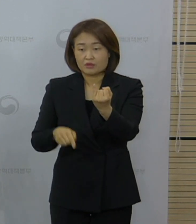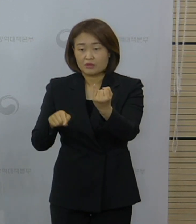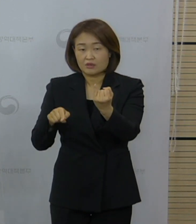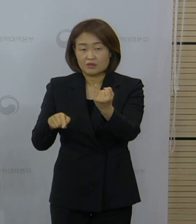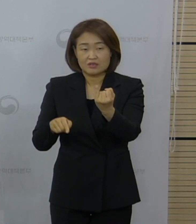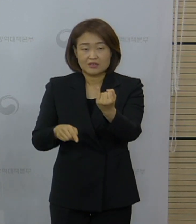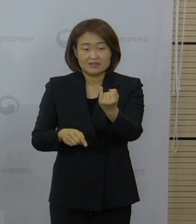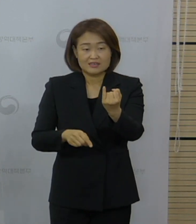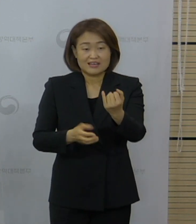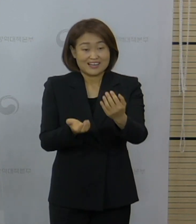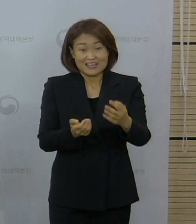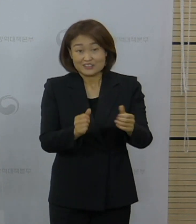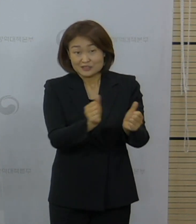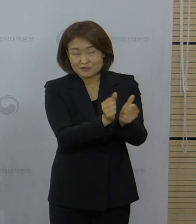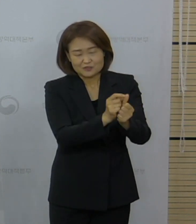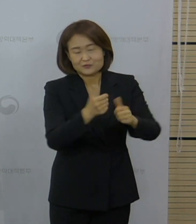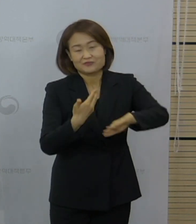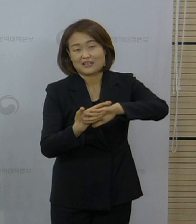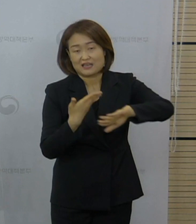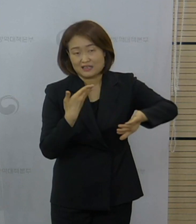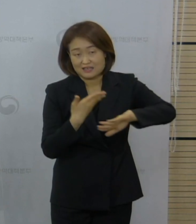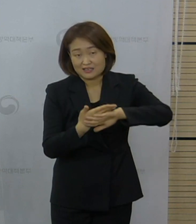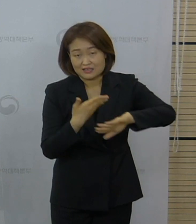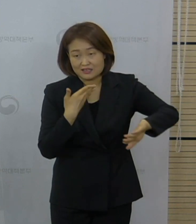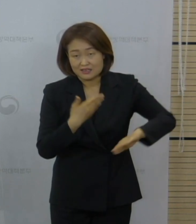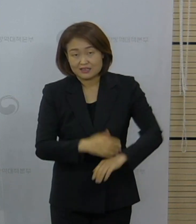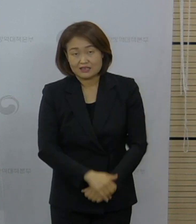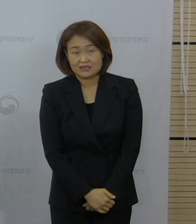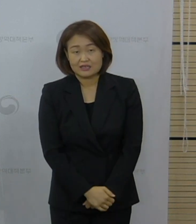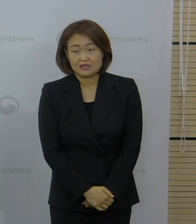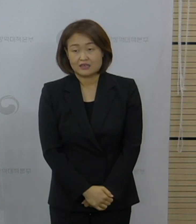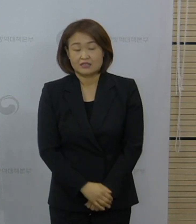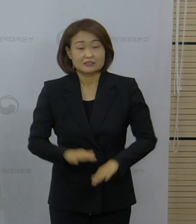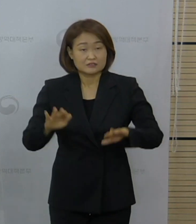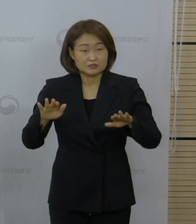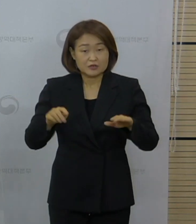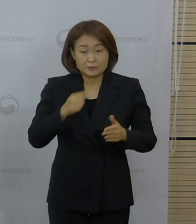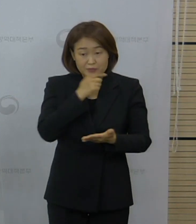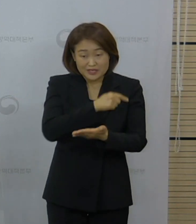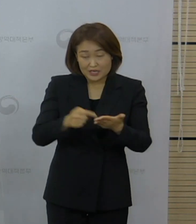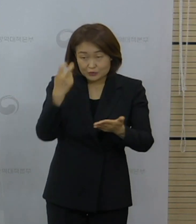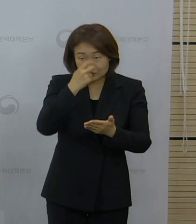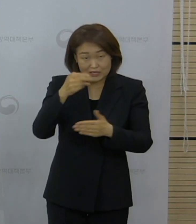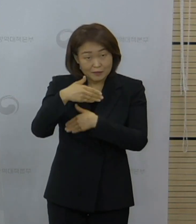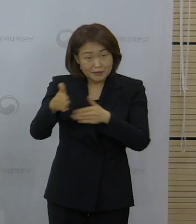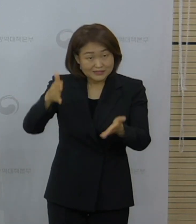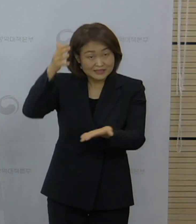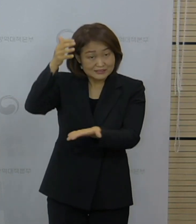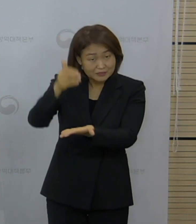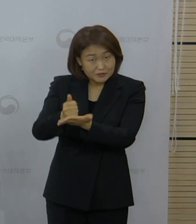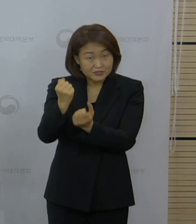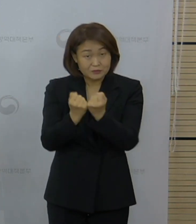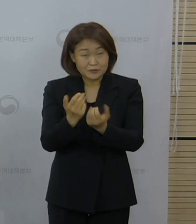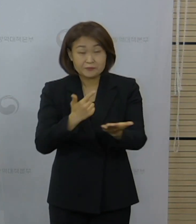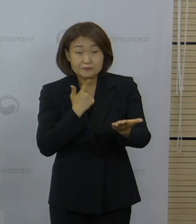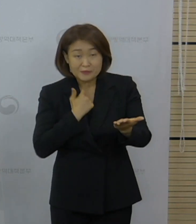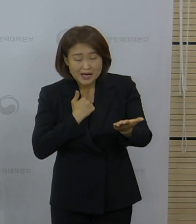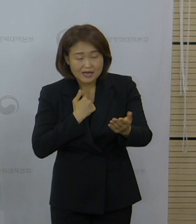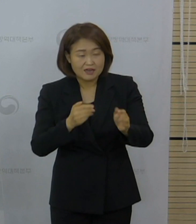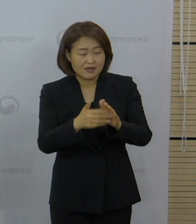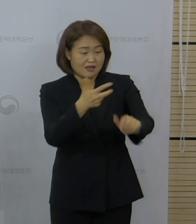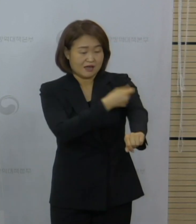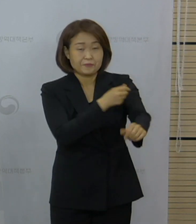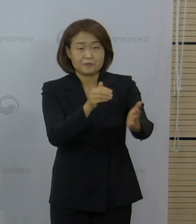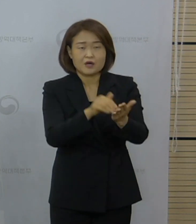사례입니다. 이분은 방금 피해 조사 반장님께서 설명하셨듯이 접종 후 10일 정도